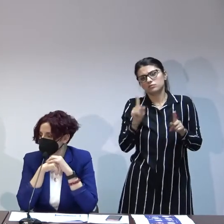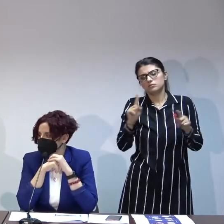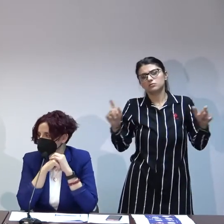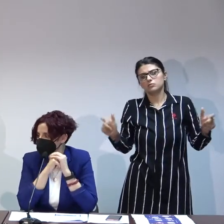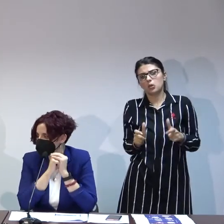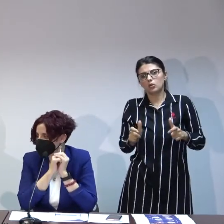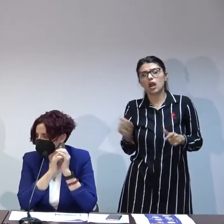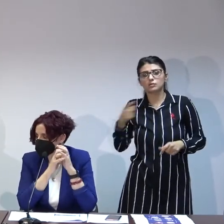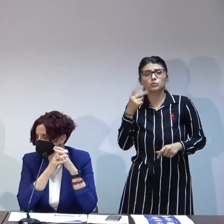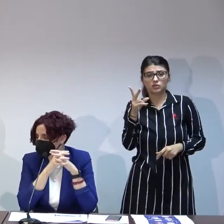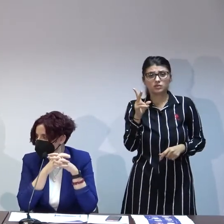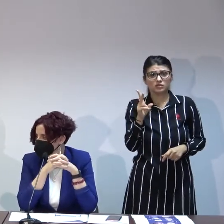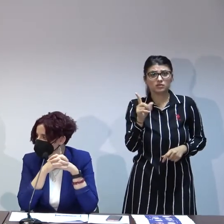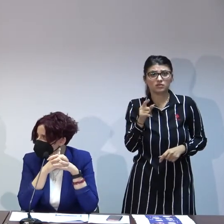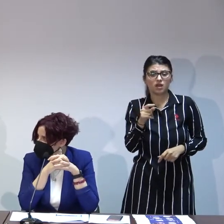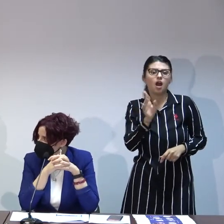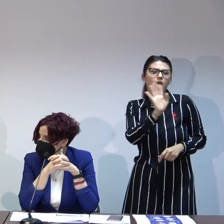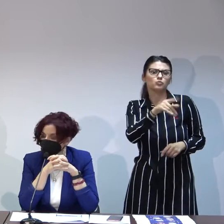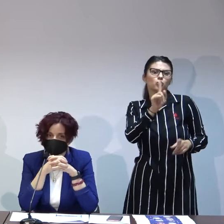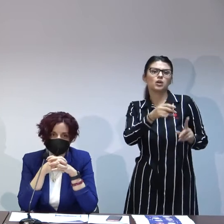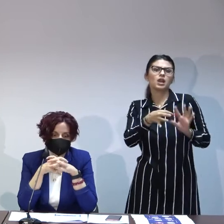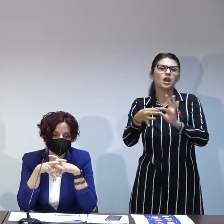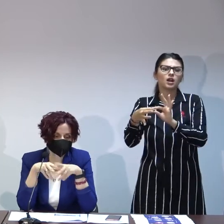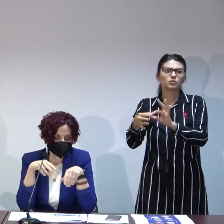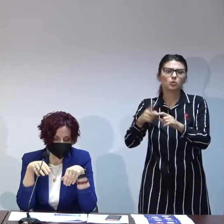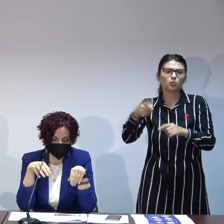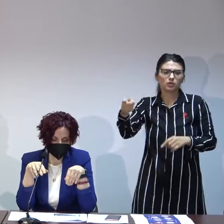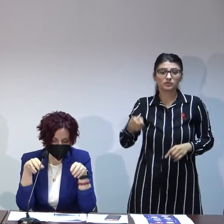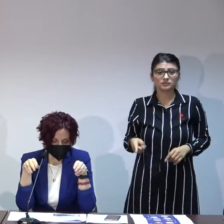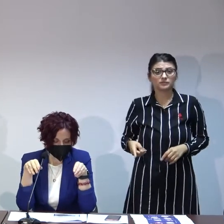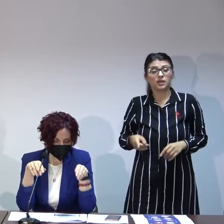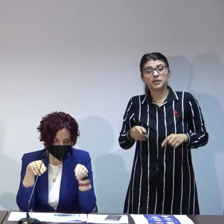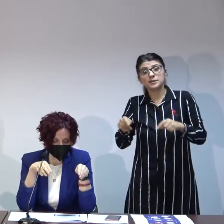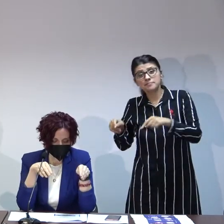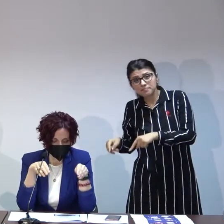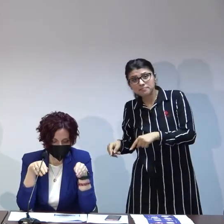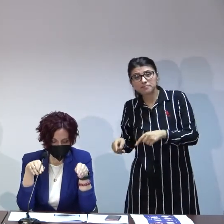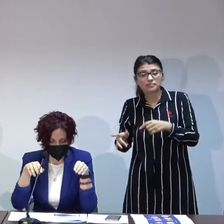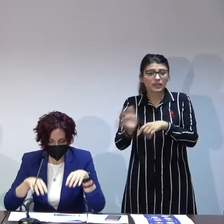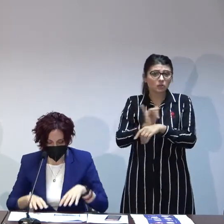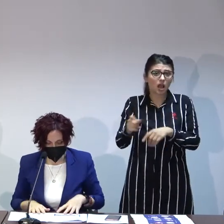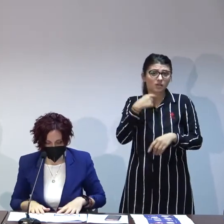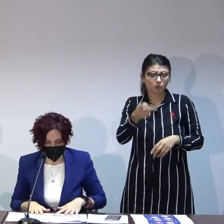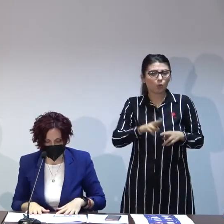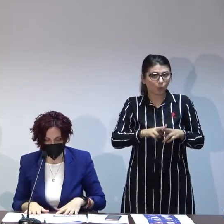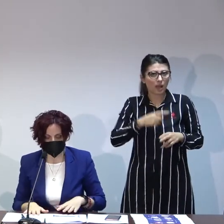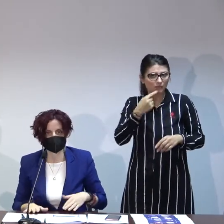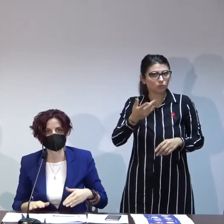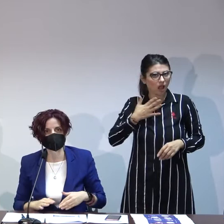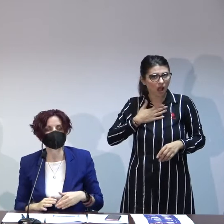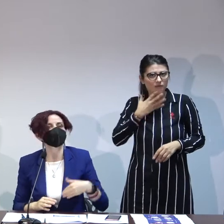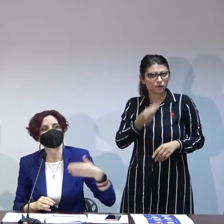presupus în felul ăsta că ea a ținut legătura cu el așa cum vă spuneam asta încercam să vă spun mai